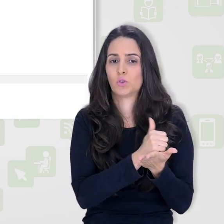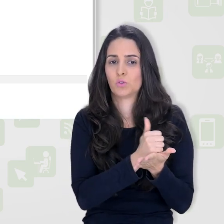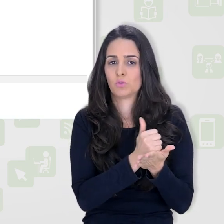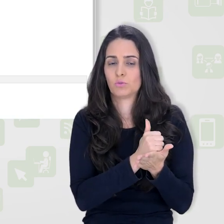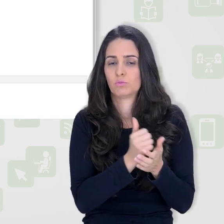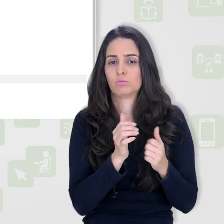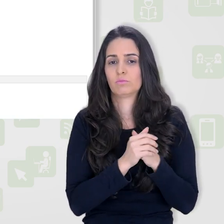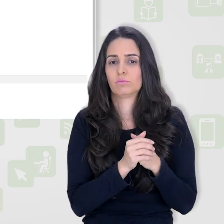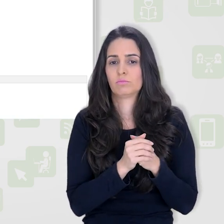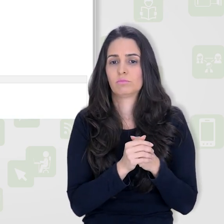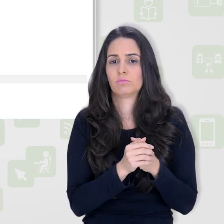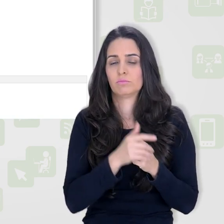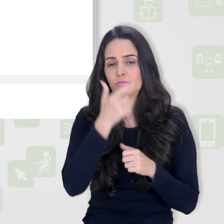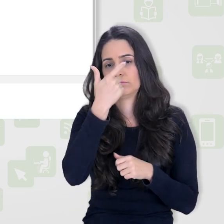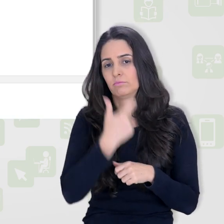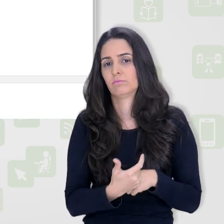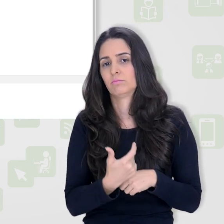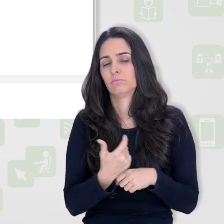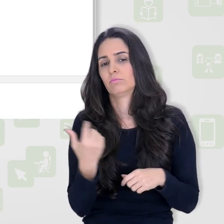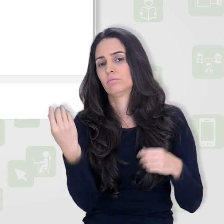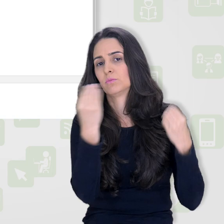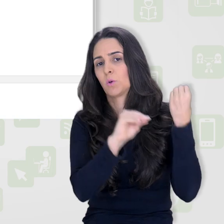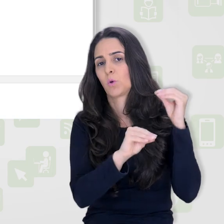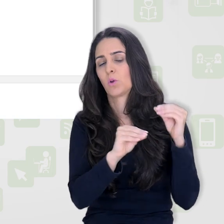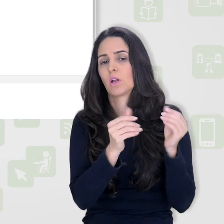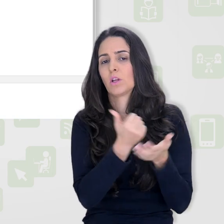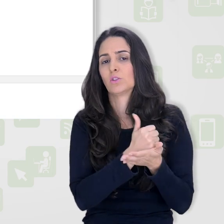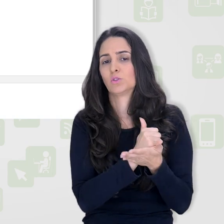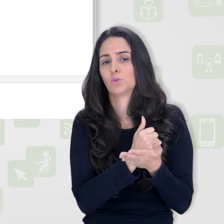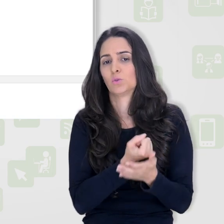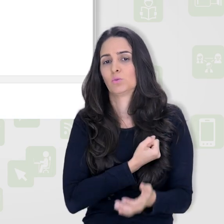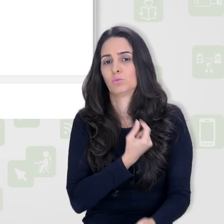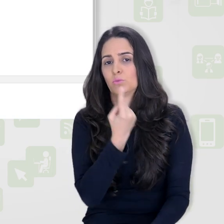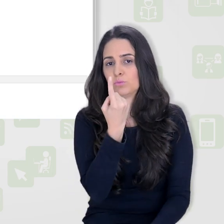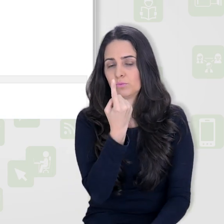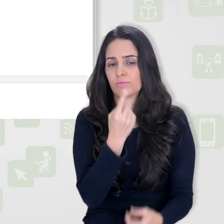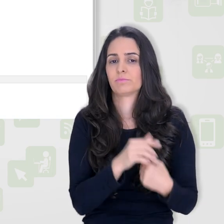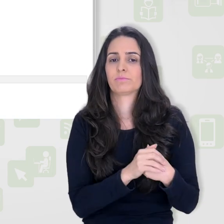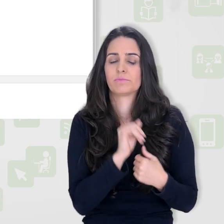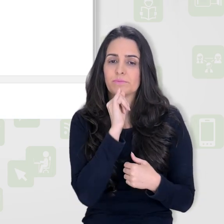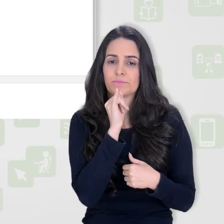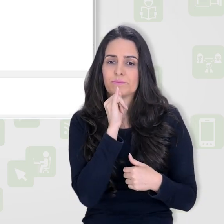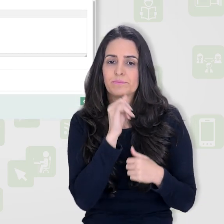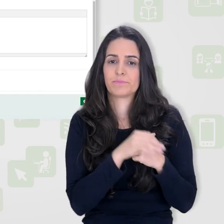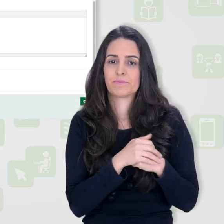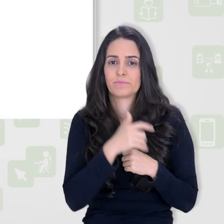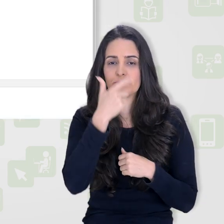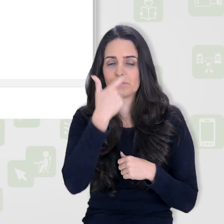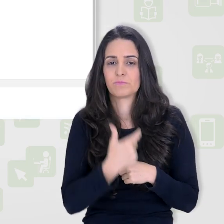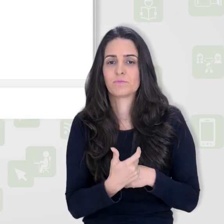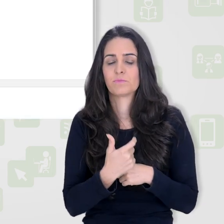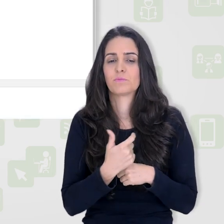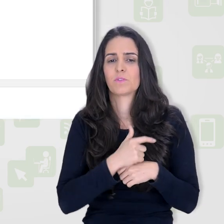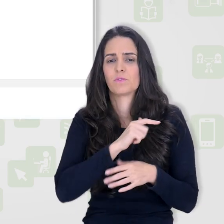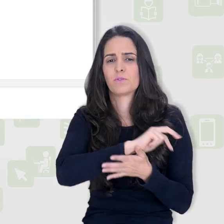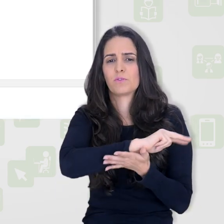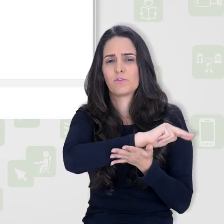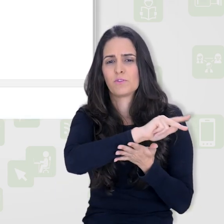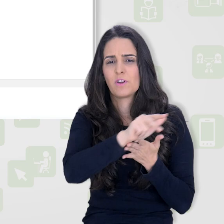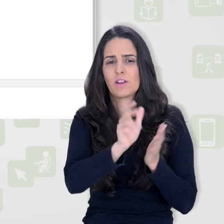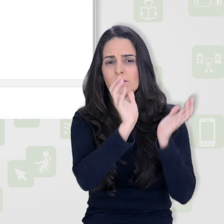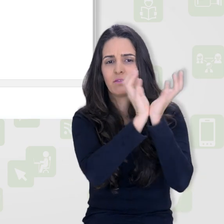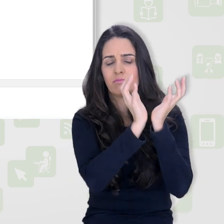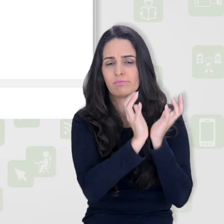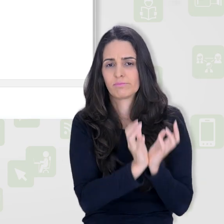para jogos. Então, eu posso colocar aqui jogo 1, por exemplo. E aí, eu vou